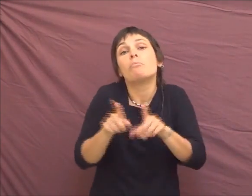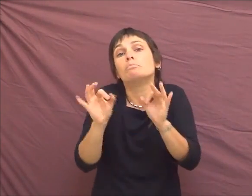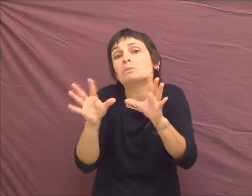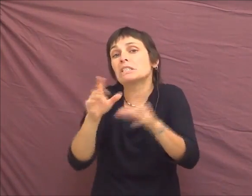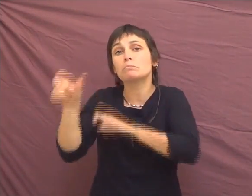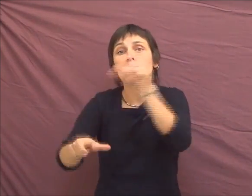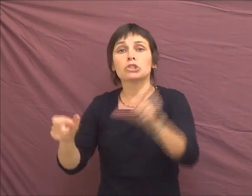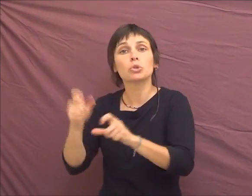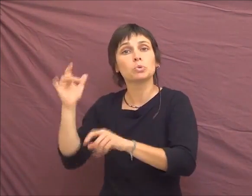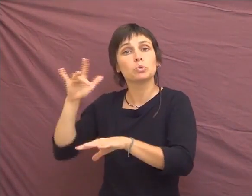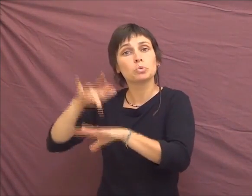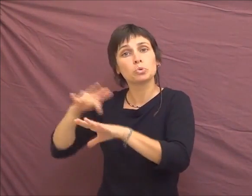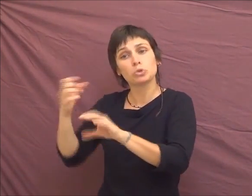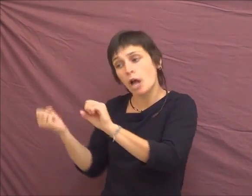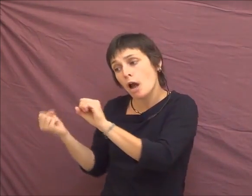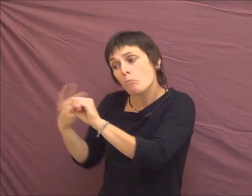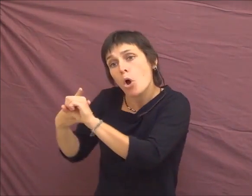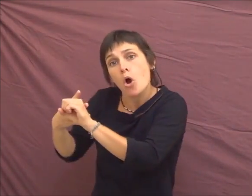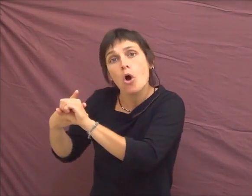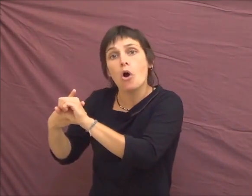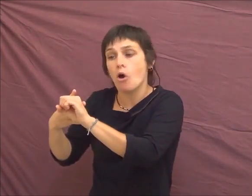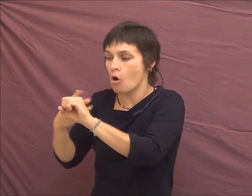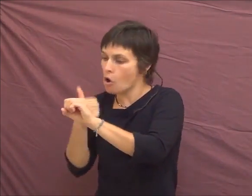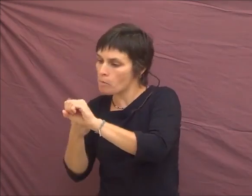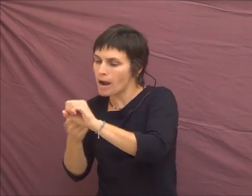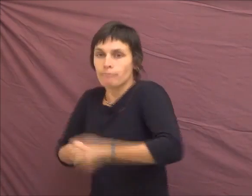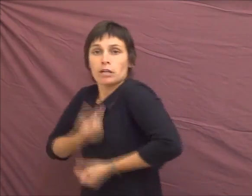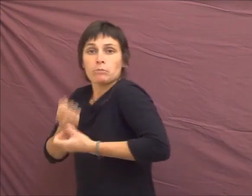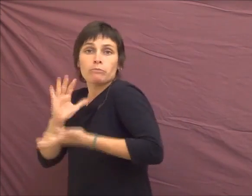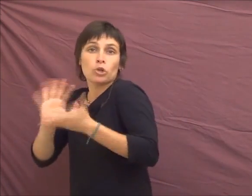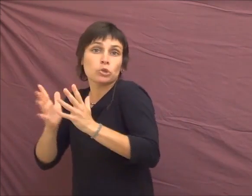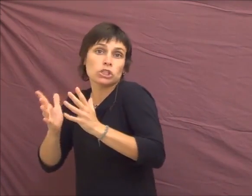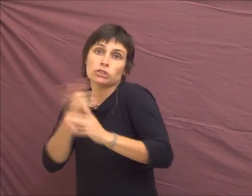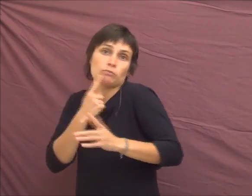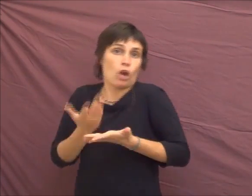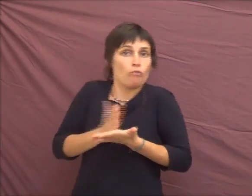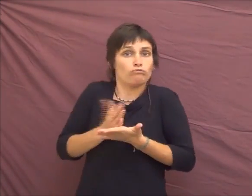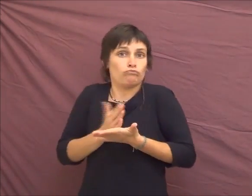et puis qui parlent avec la langue des signes. Le parallèle, il marche à tous les coups.